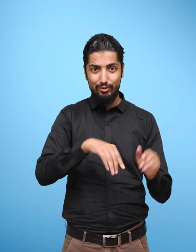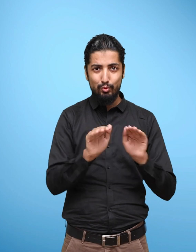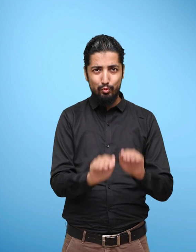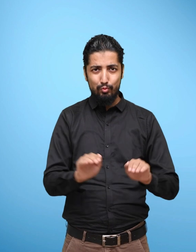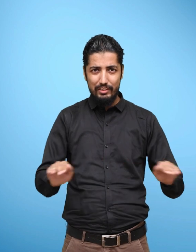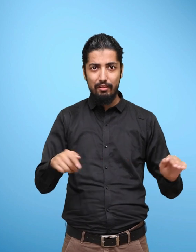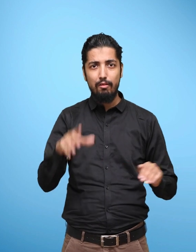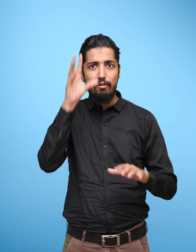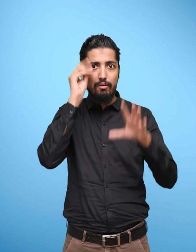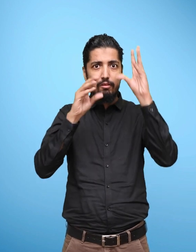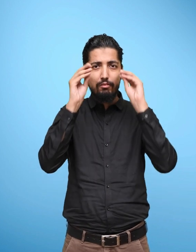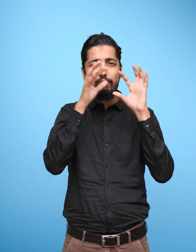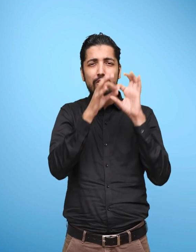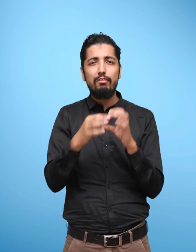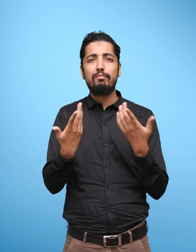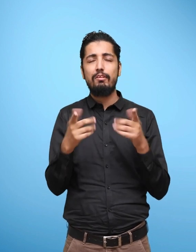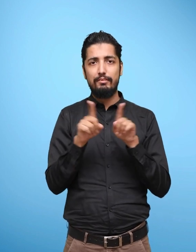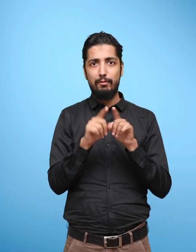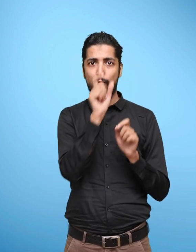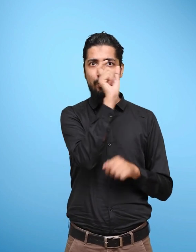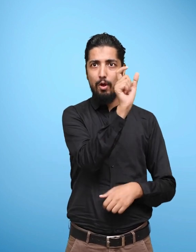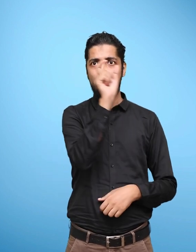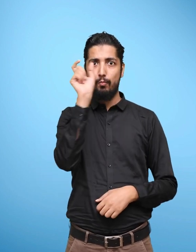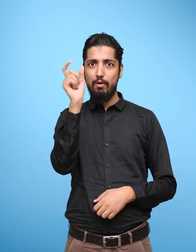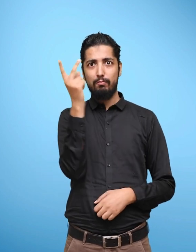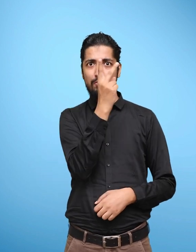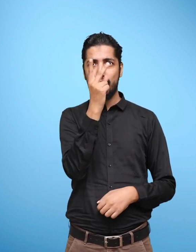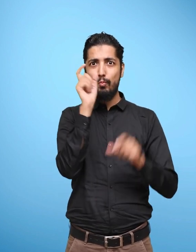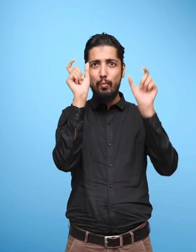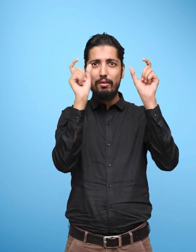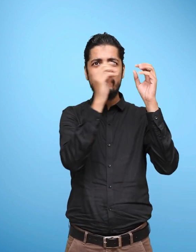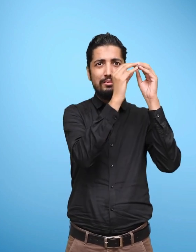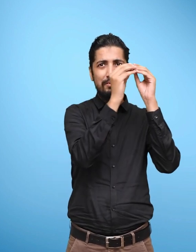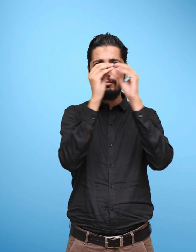धुराइज दियु तियु विल्वेस तियु